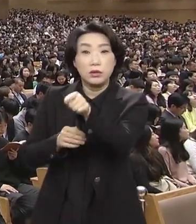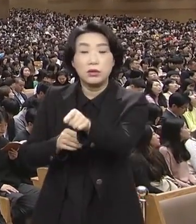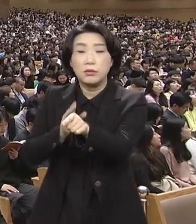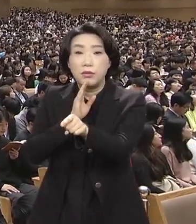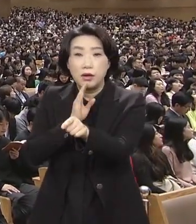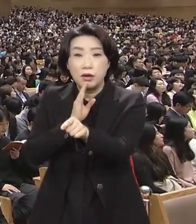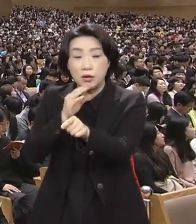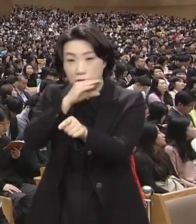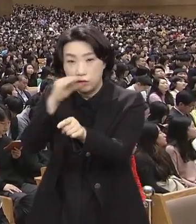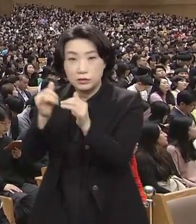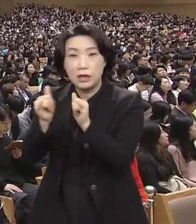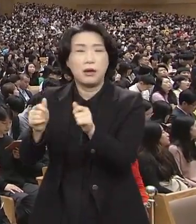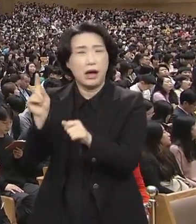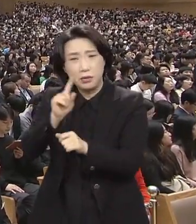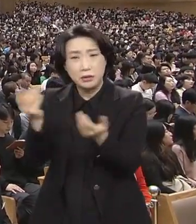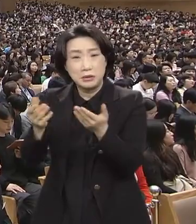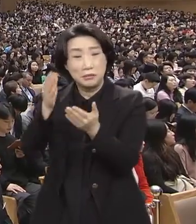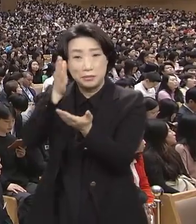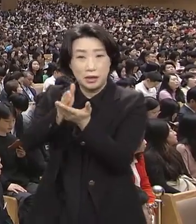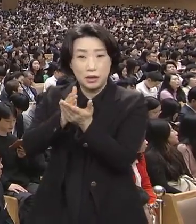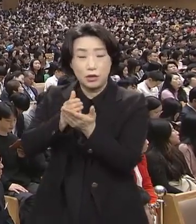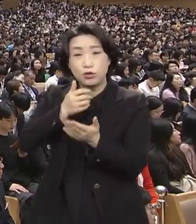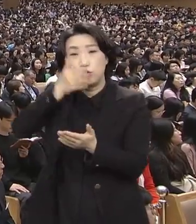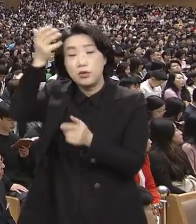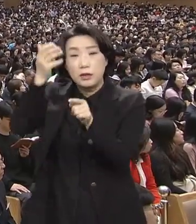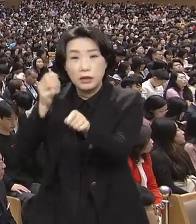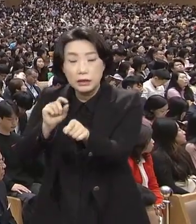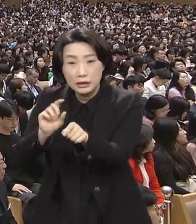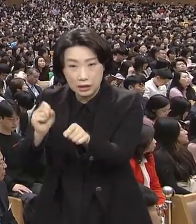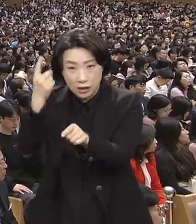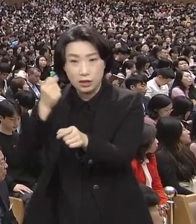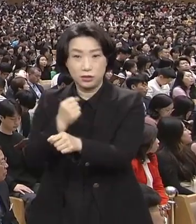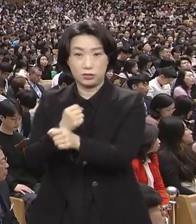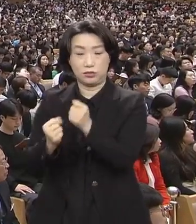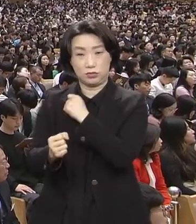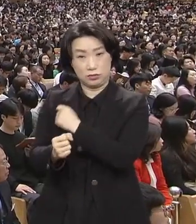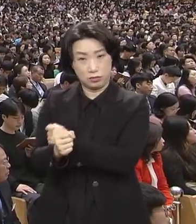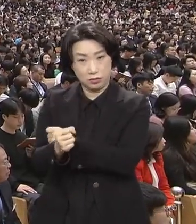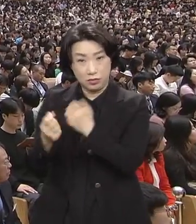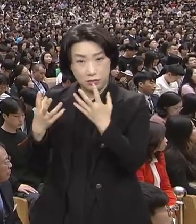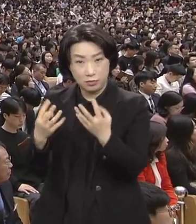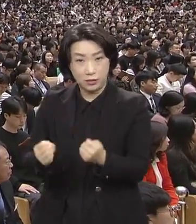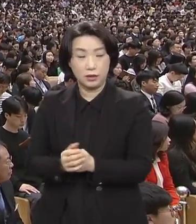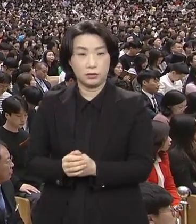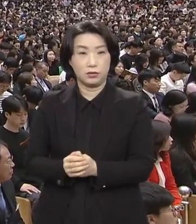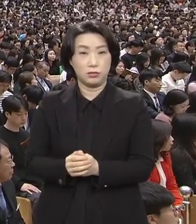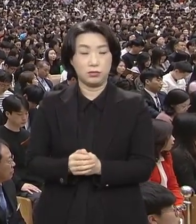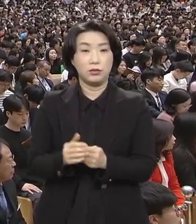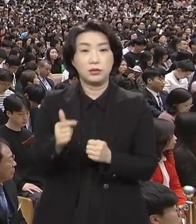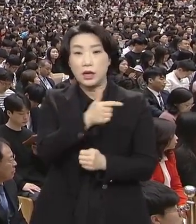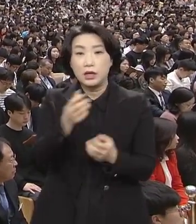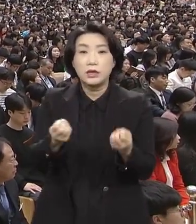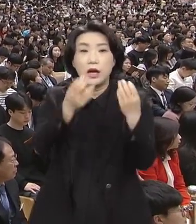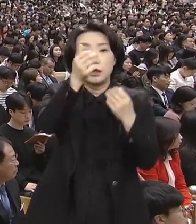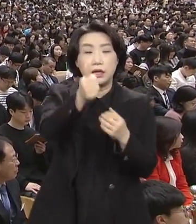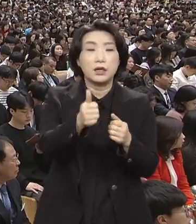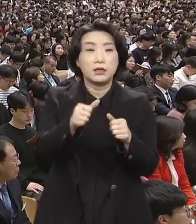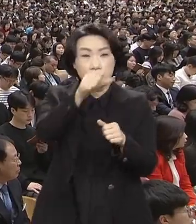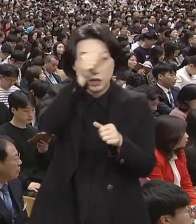오늘 꿈에 내가 그 사람이 나여 애를 많이 썼나이다 하더라 대제사장들과 장로들이 무리를 권하여